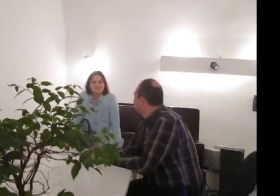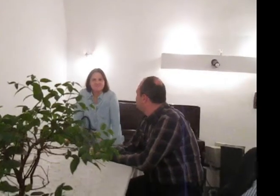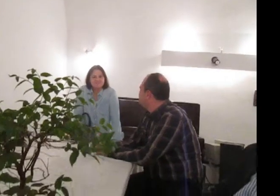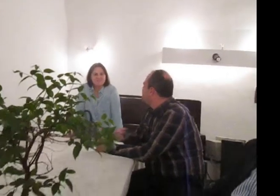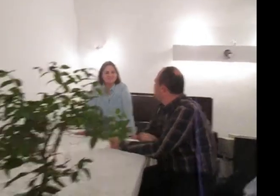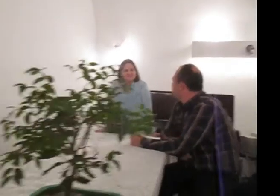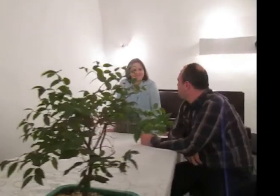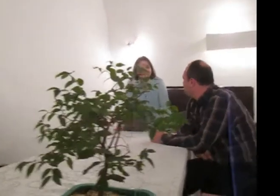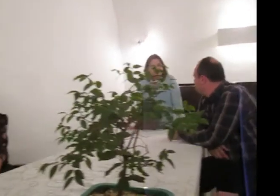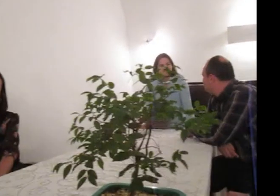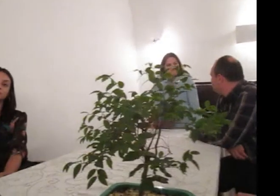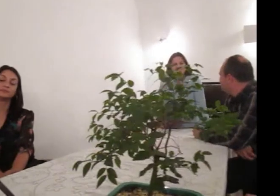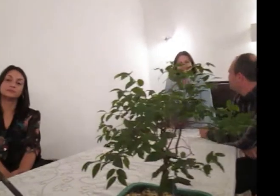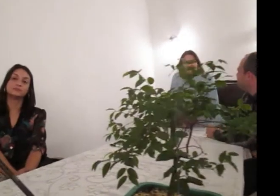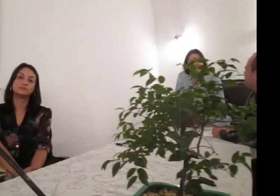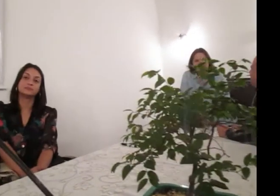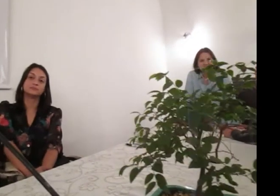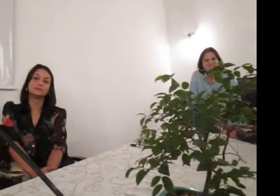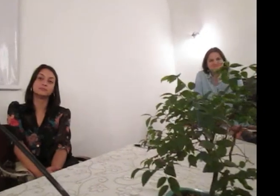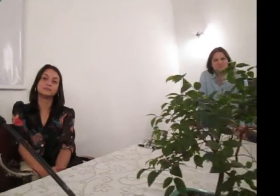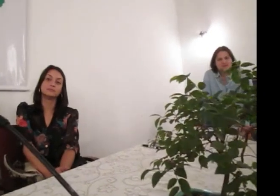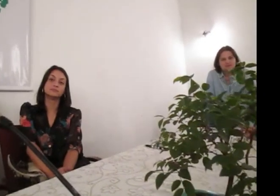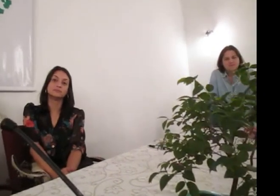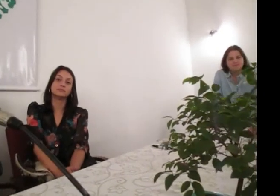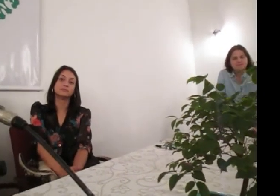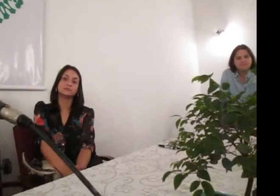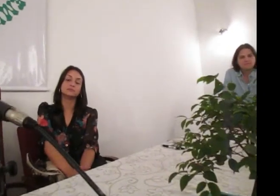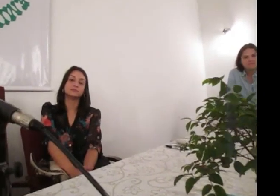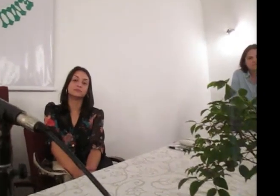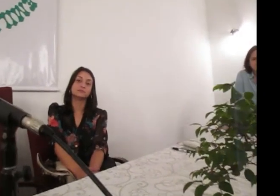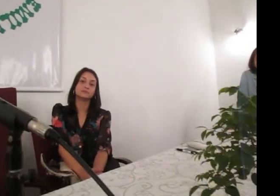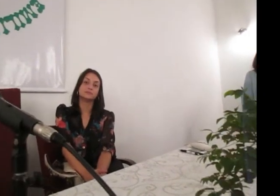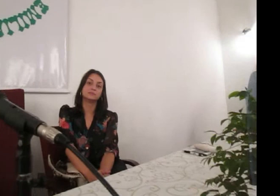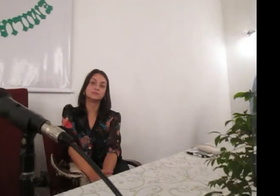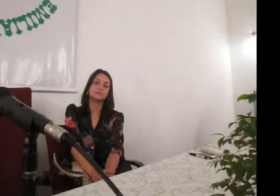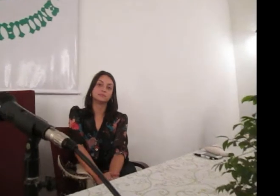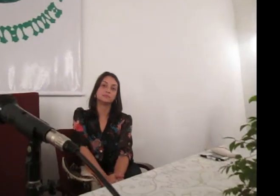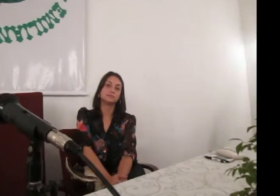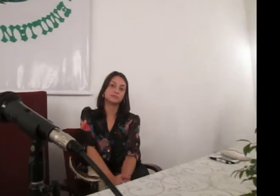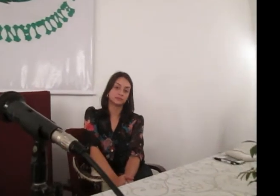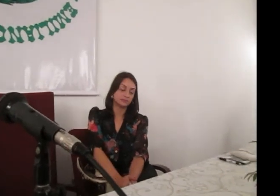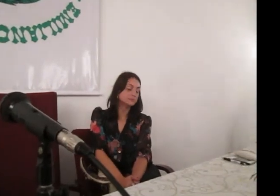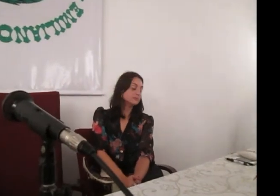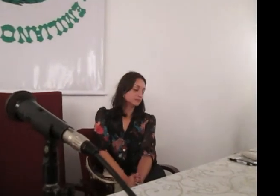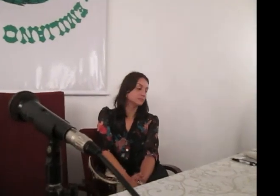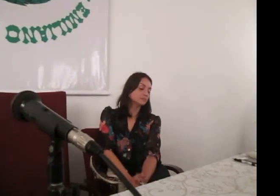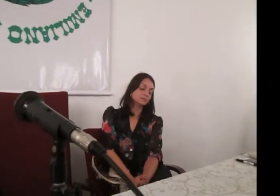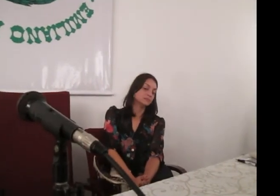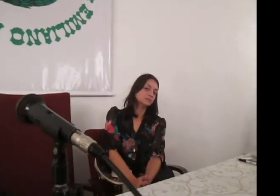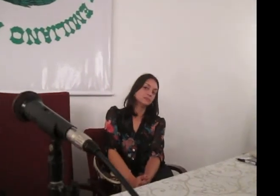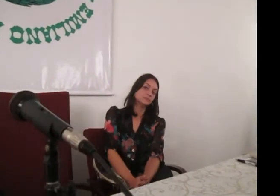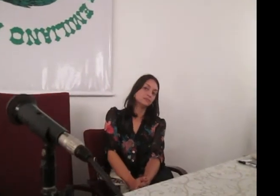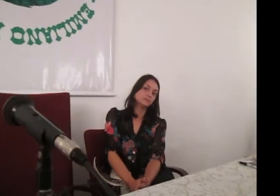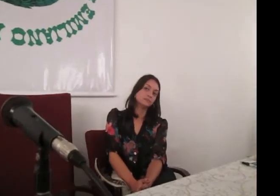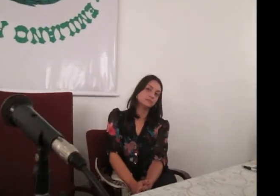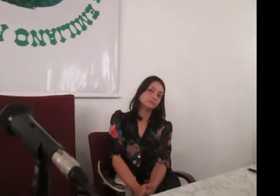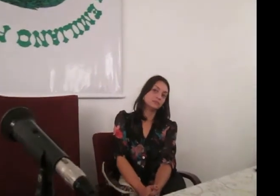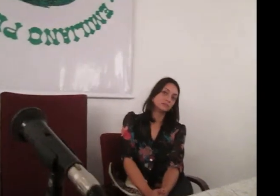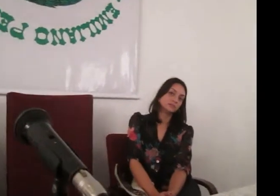para discutir a questão da formulação de novos sinais, Libras. Foi até uma proposta da